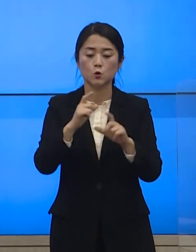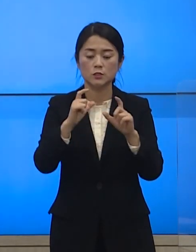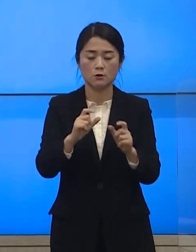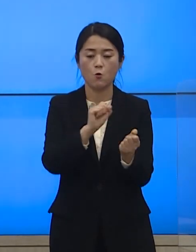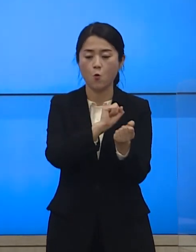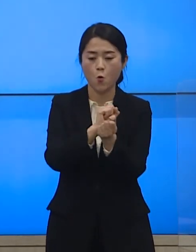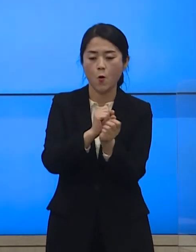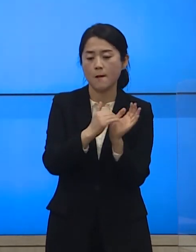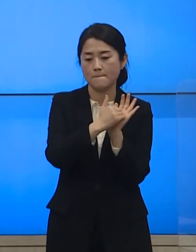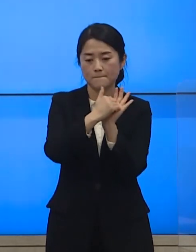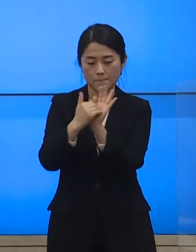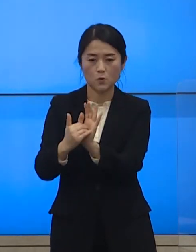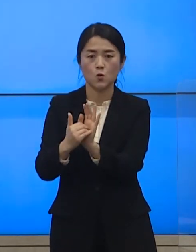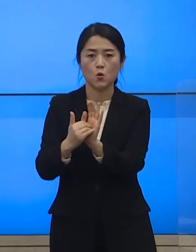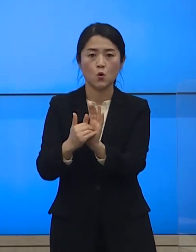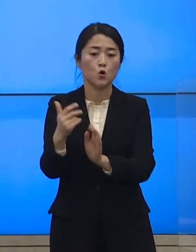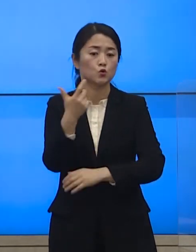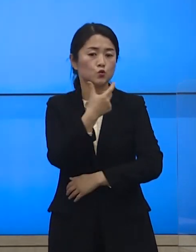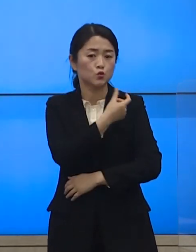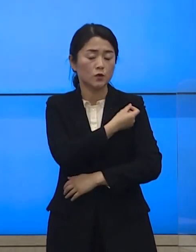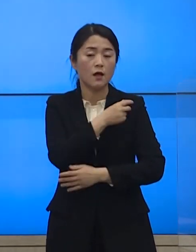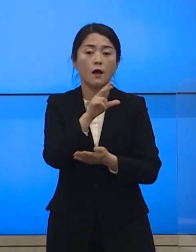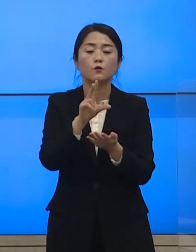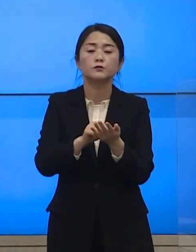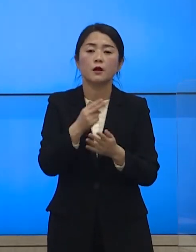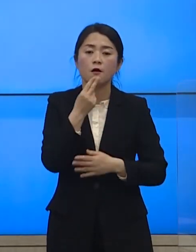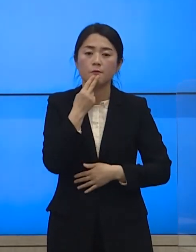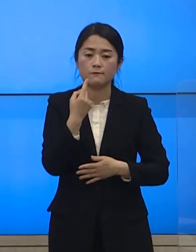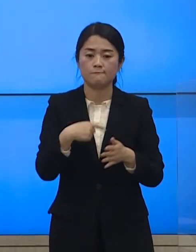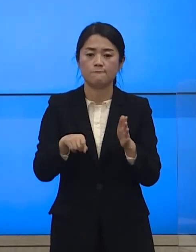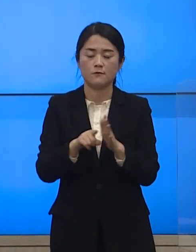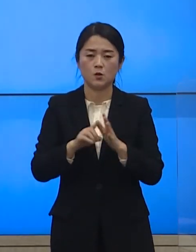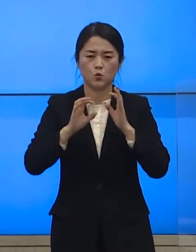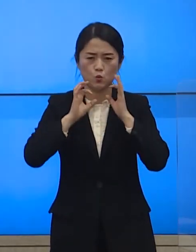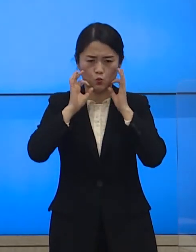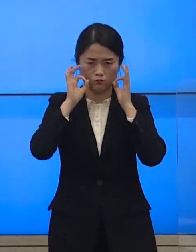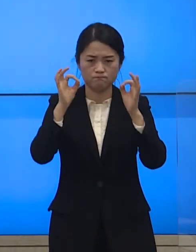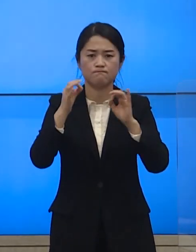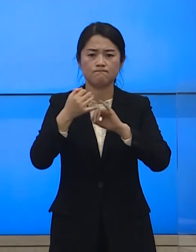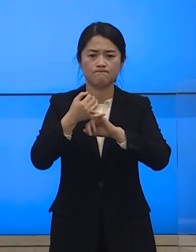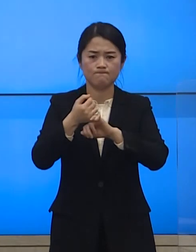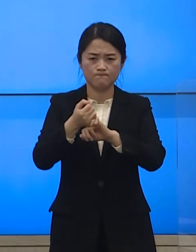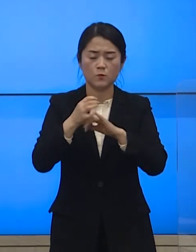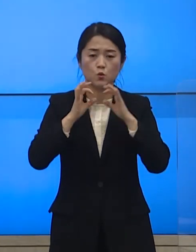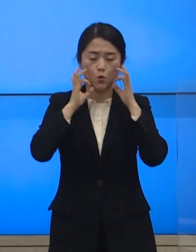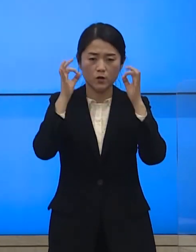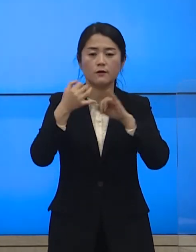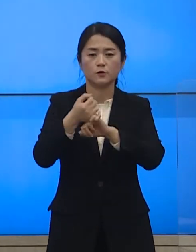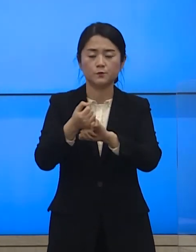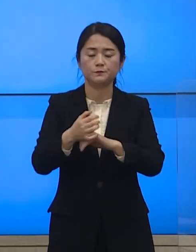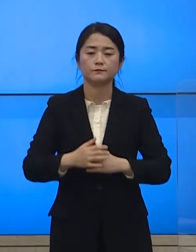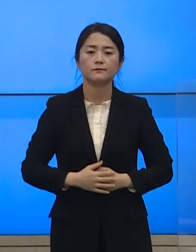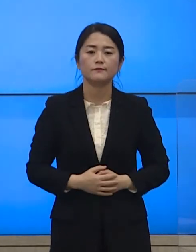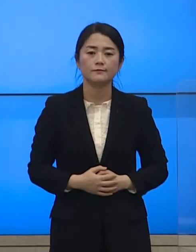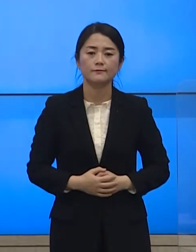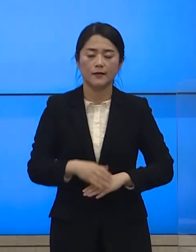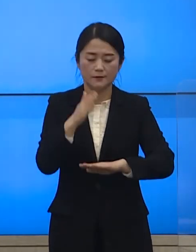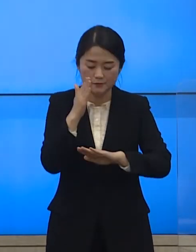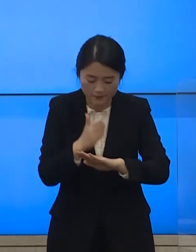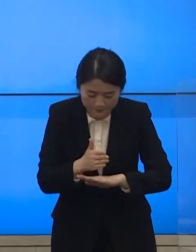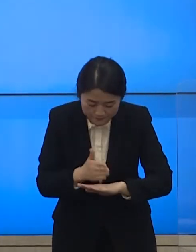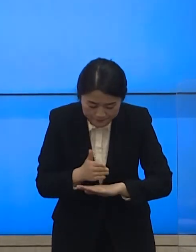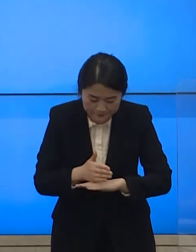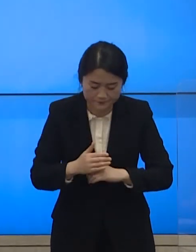막고 예밤 접종에 차질이 없도록 모든 총력을 다해 노력하겠습니다 감사합니다